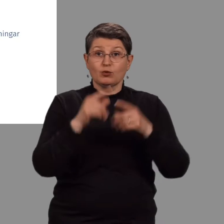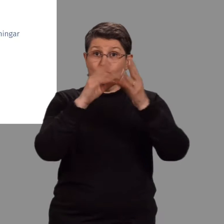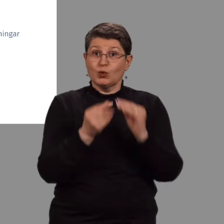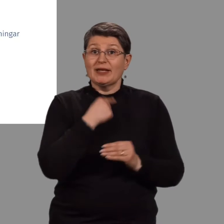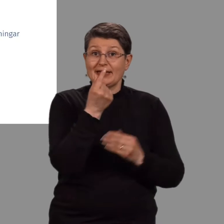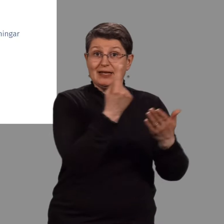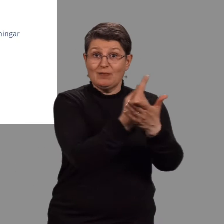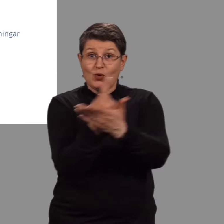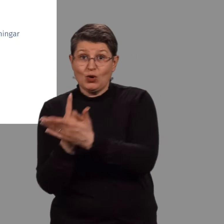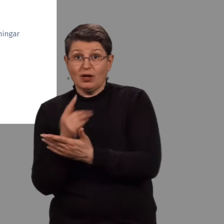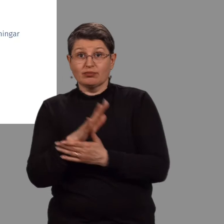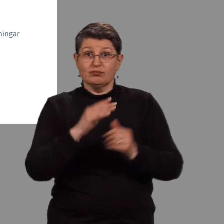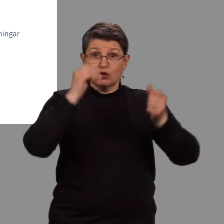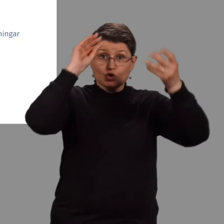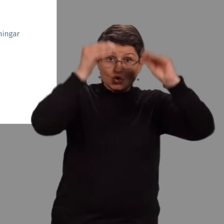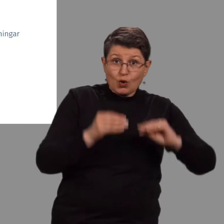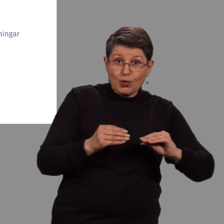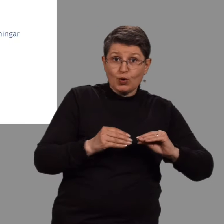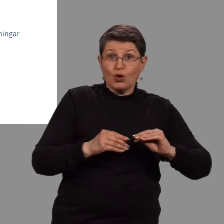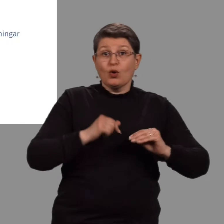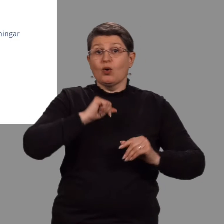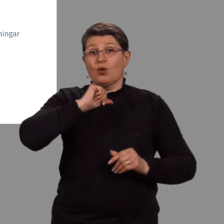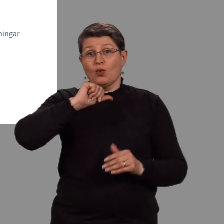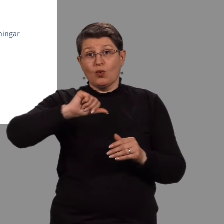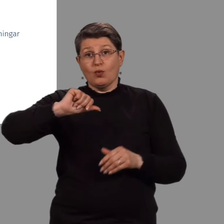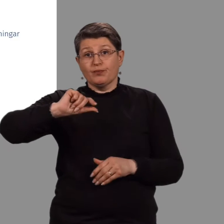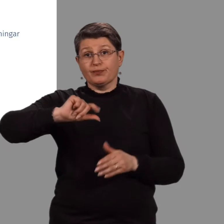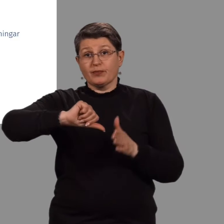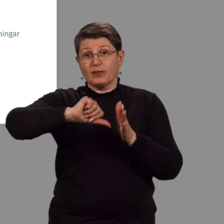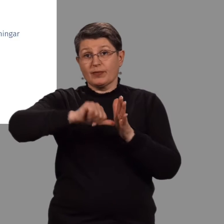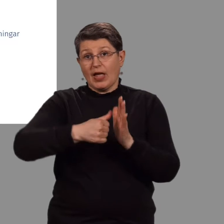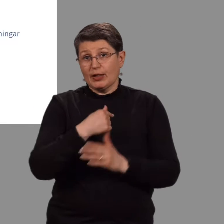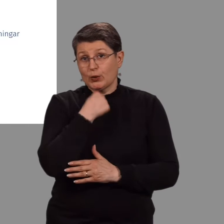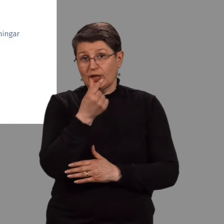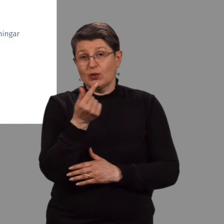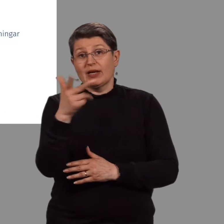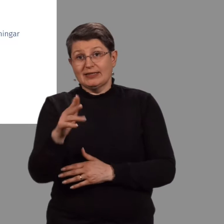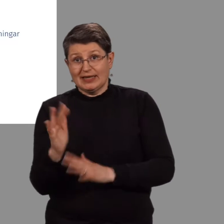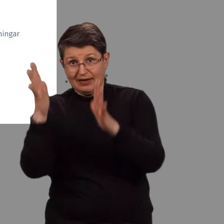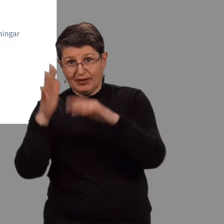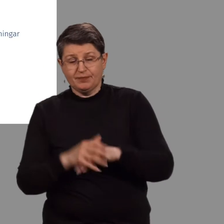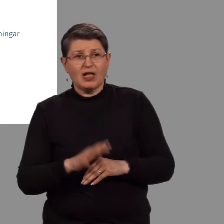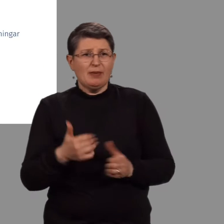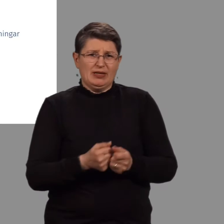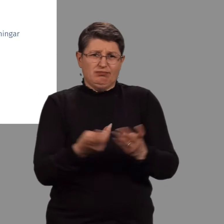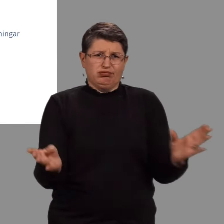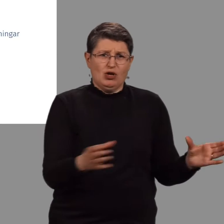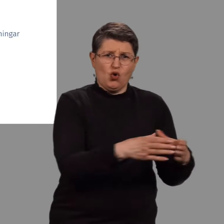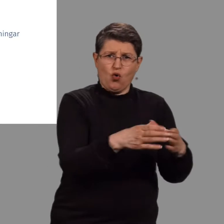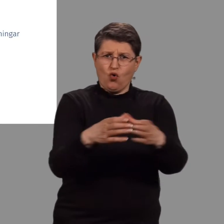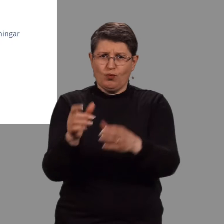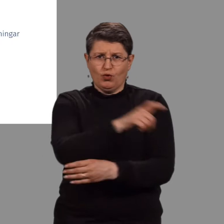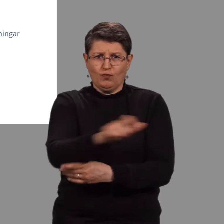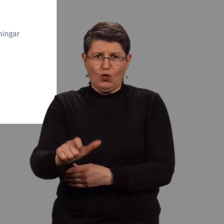möguleika til sköpunar og endurnýunar í lista á menningalífi. Nú það var fjölbreyttur hópur fólks sem kom á mótu